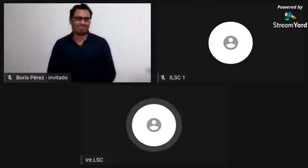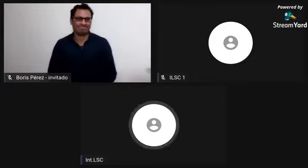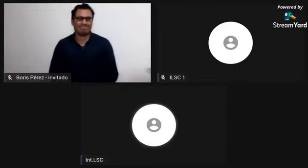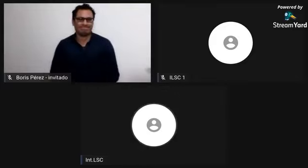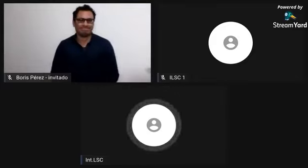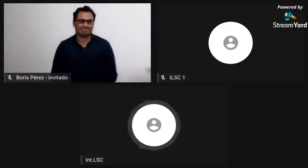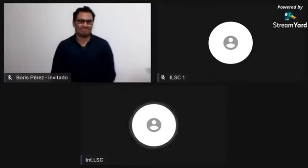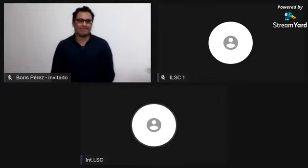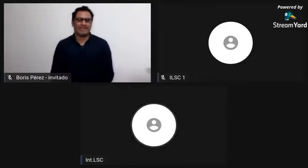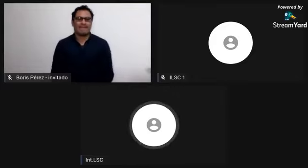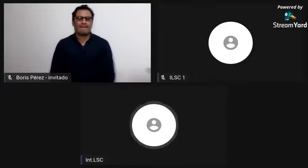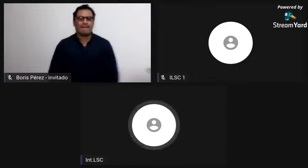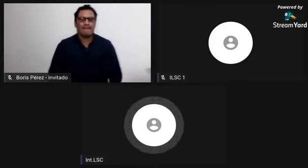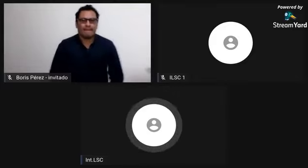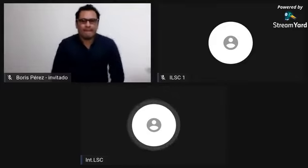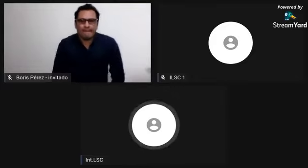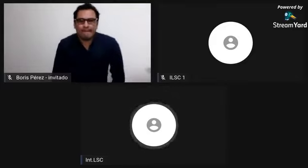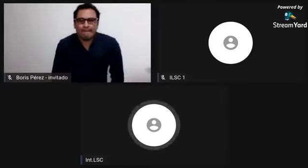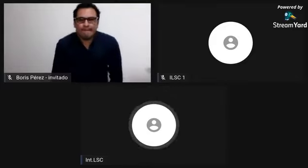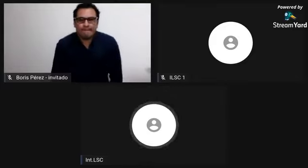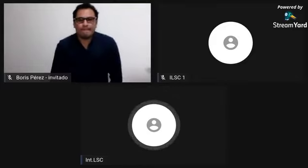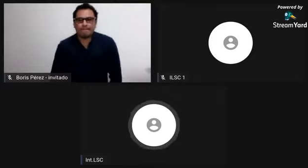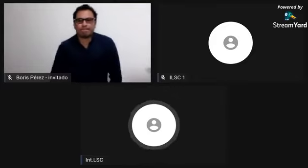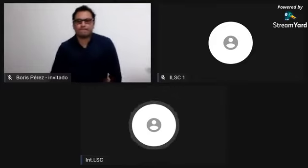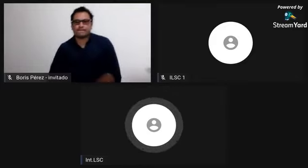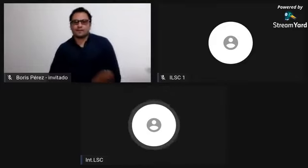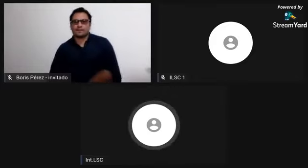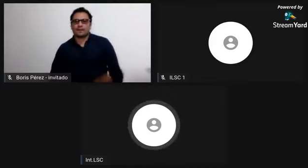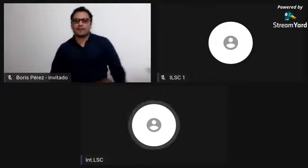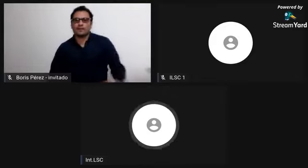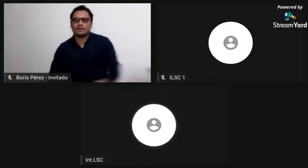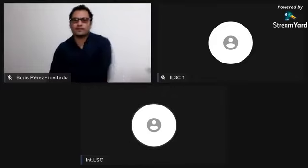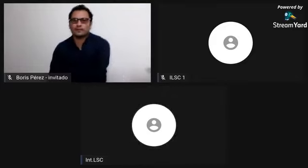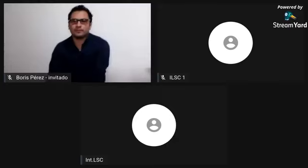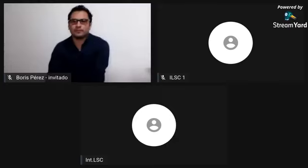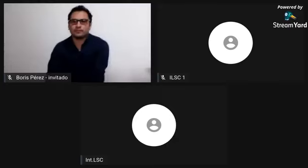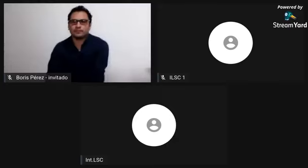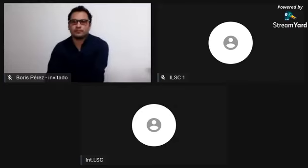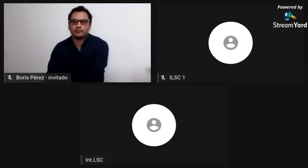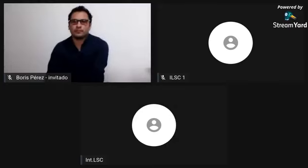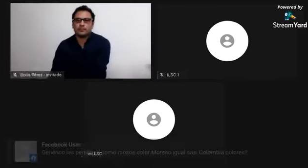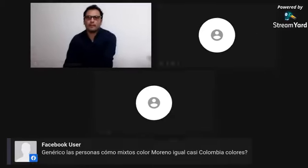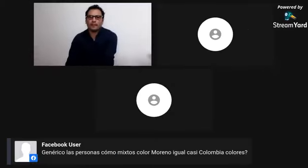nacía adquirían naturalmente la libertad.